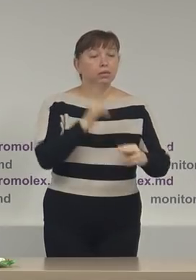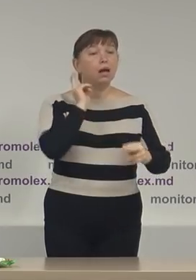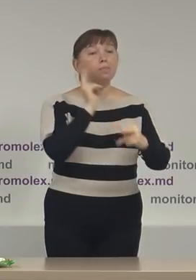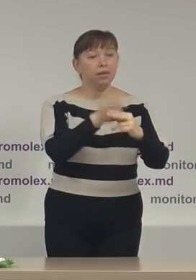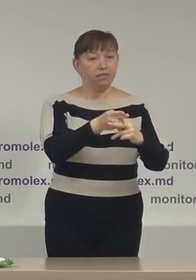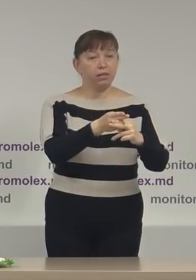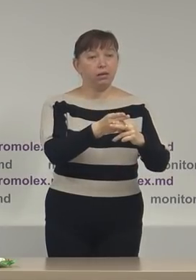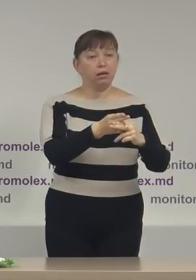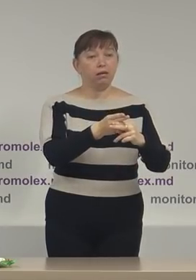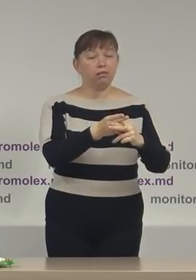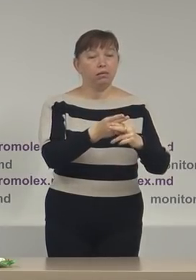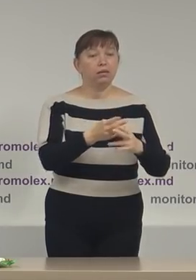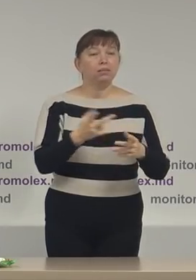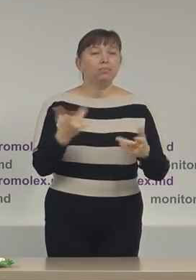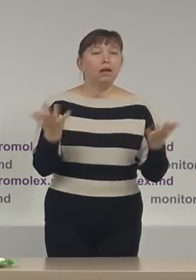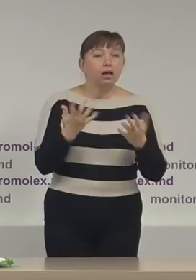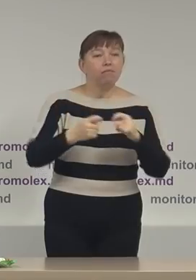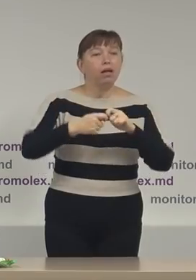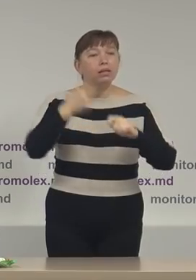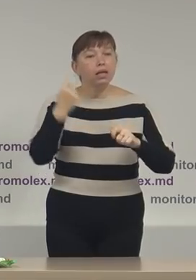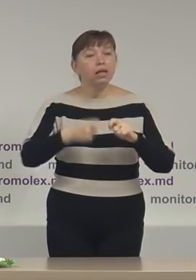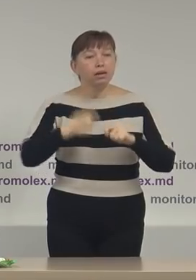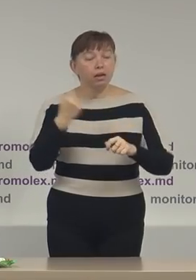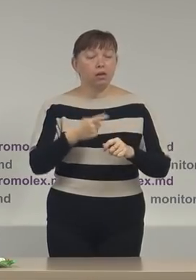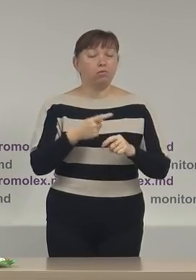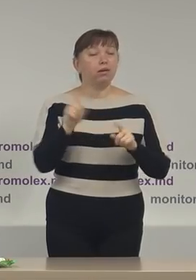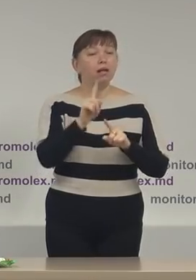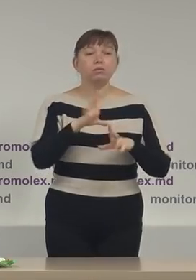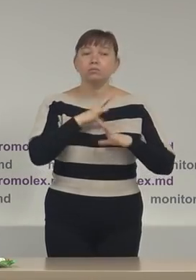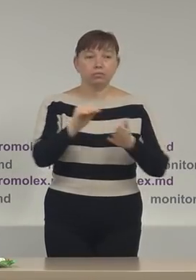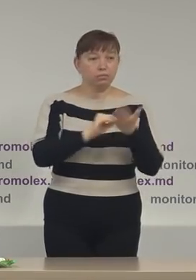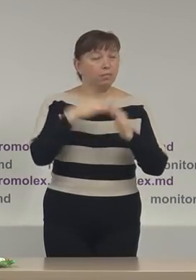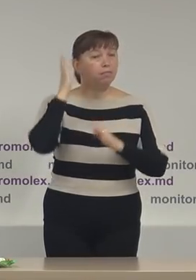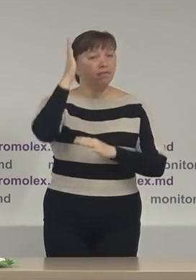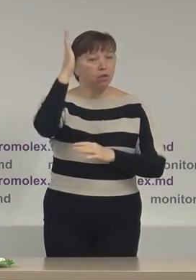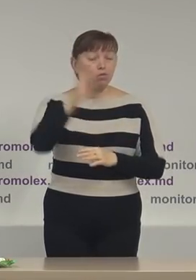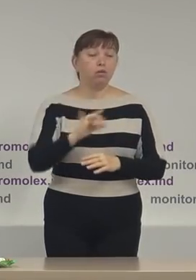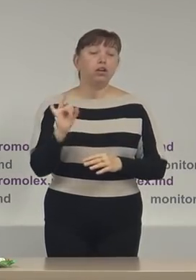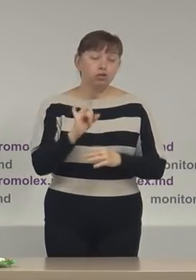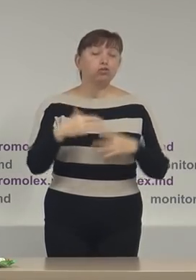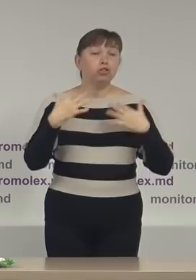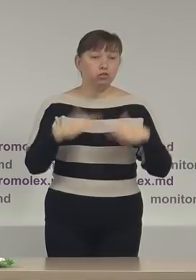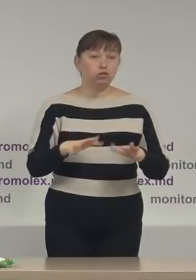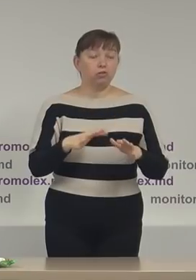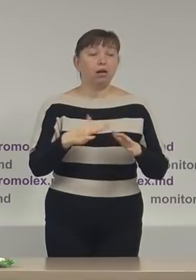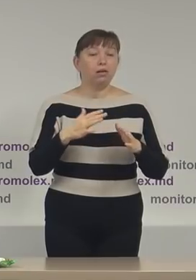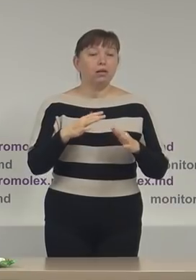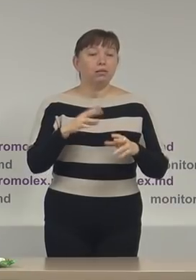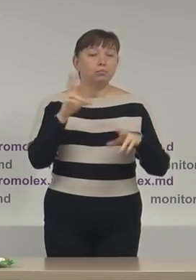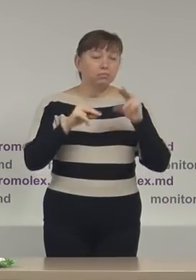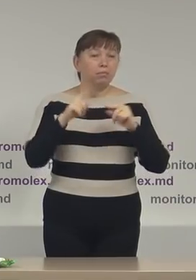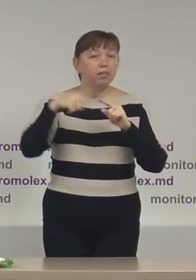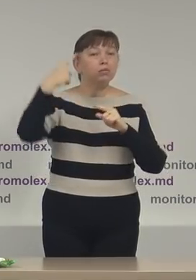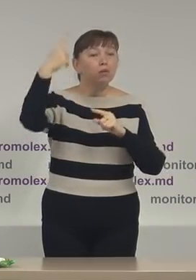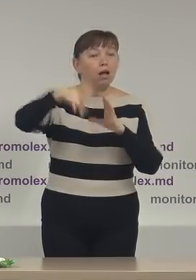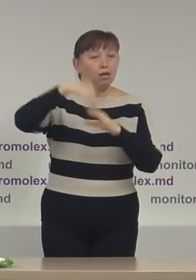anumite nereguli pentru viitor, inclusiv sau deja, probabil, pentru următoarele scurtini,